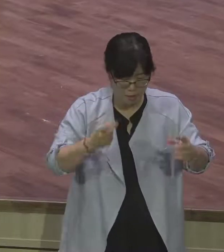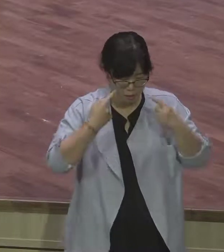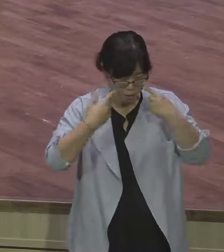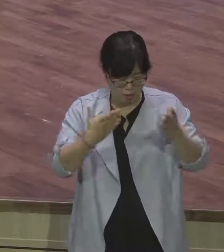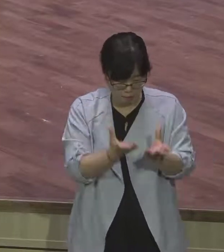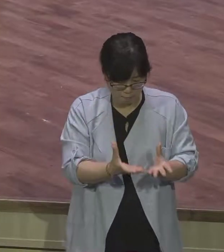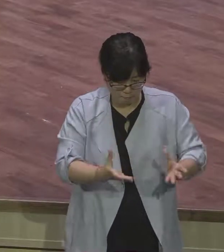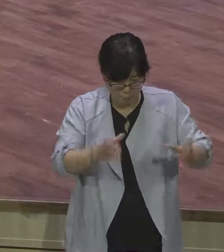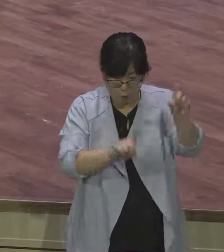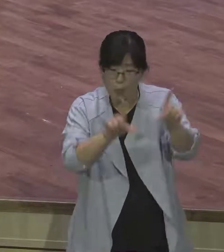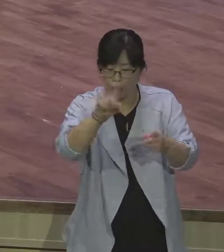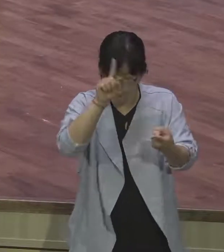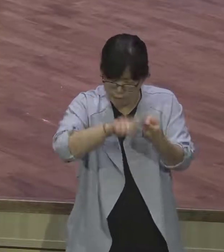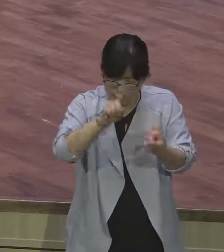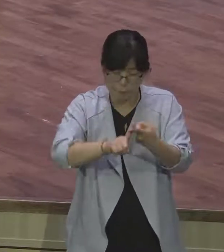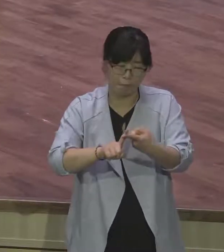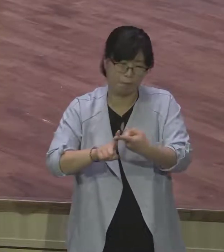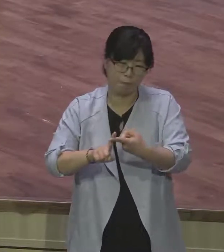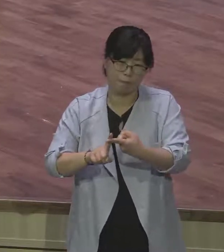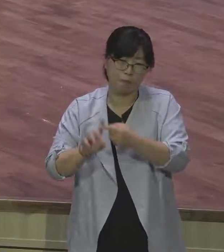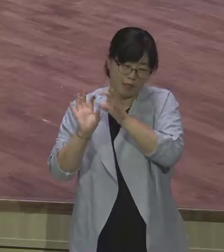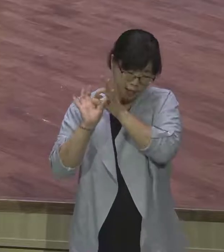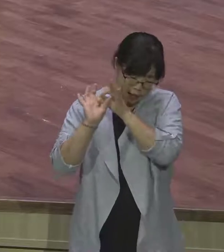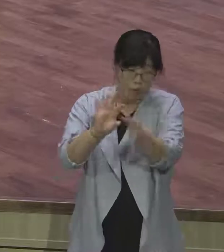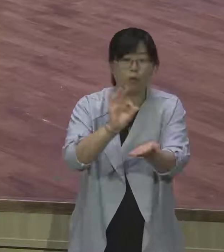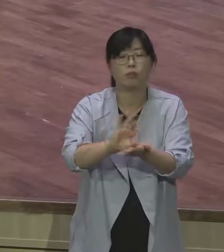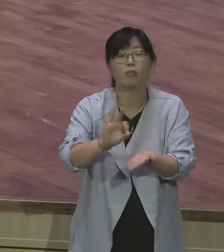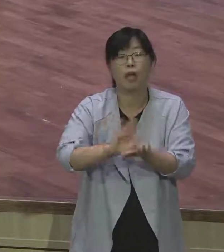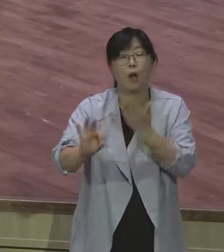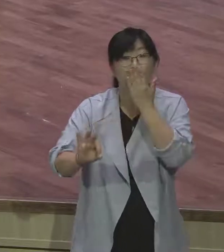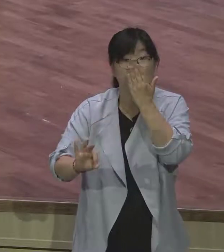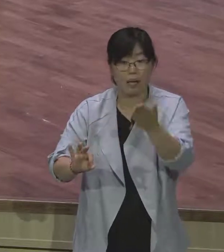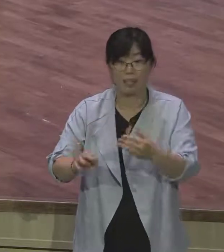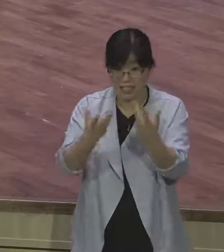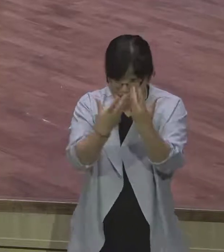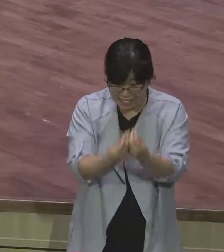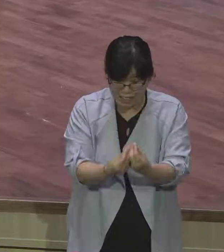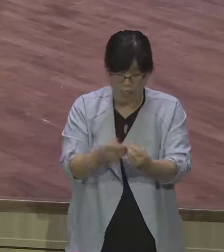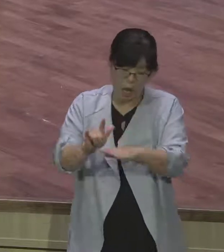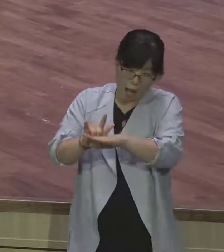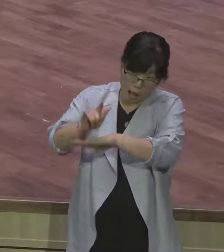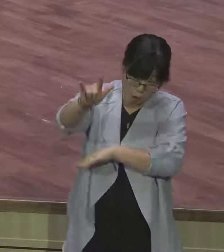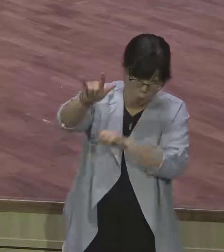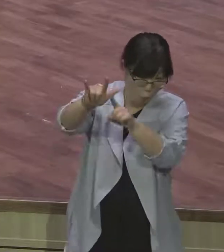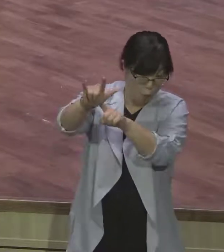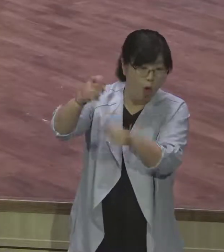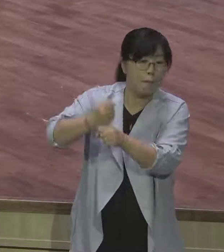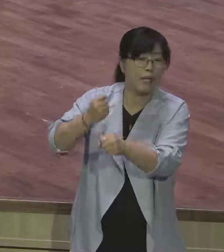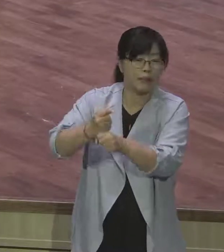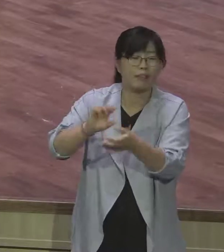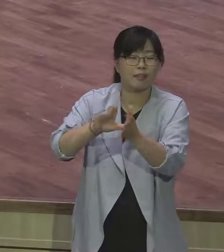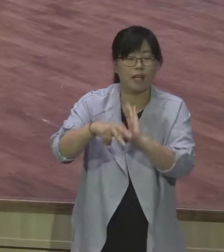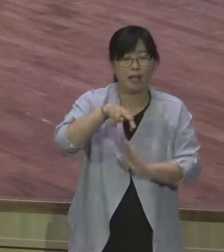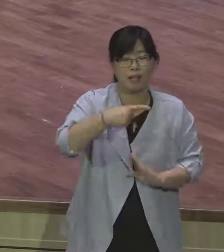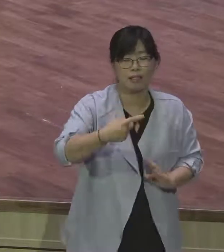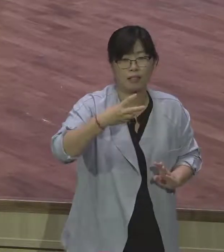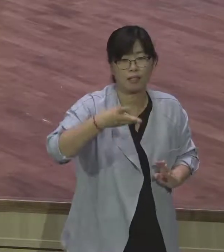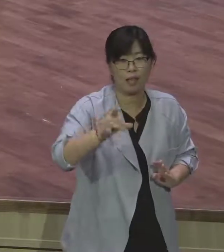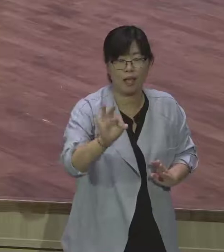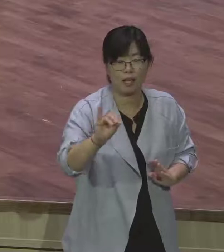또 오래 유지되는 항공구조물 같은 거 전역 녹슬지 않는 빌딩 외관 재료 같은